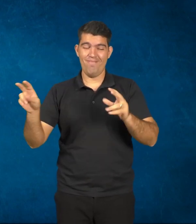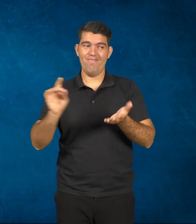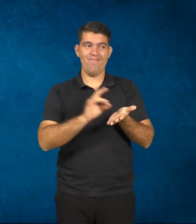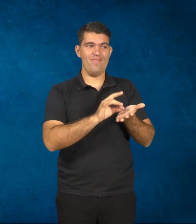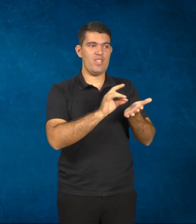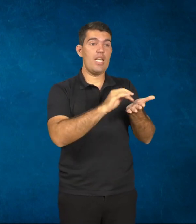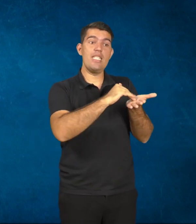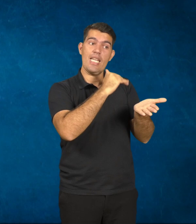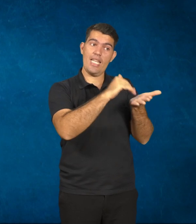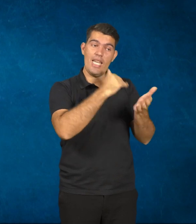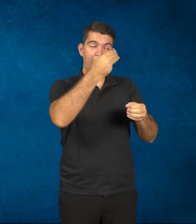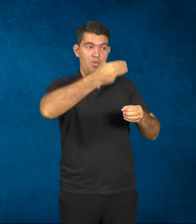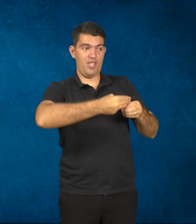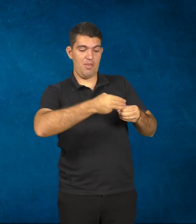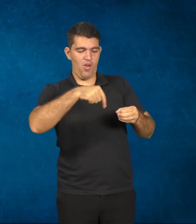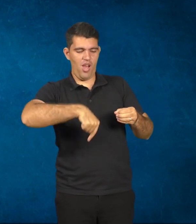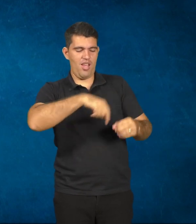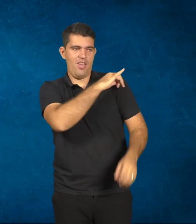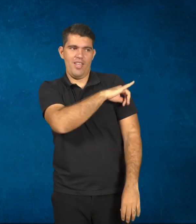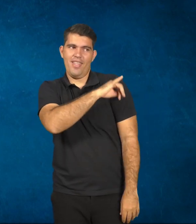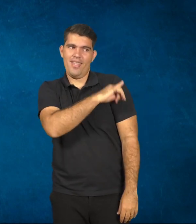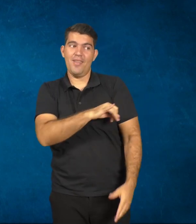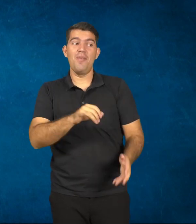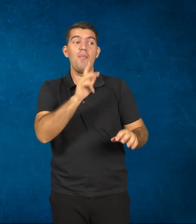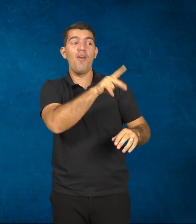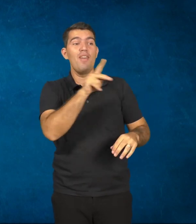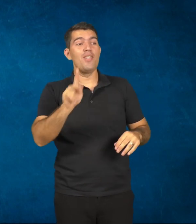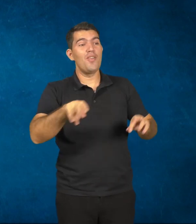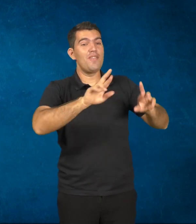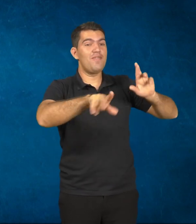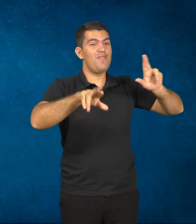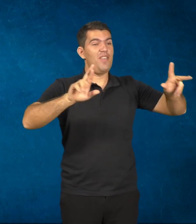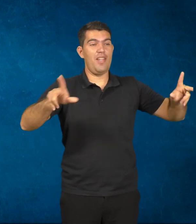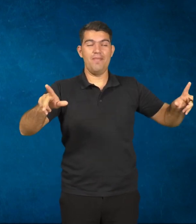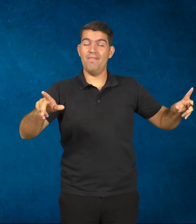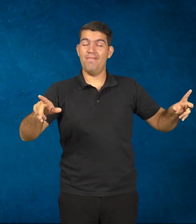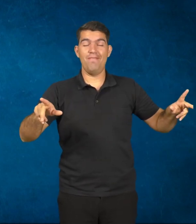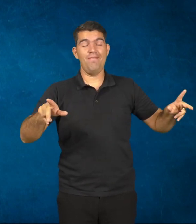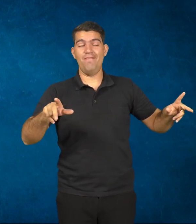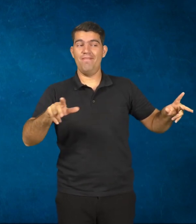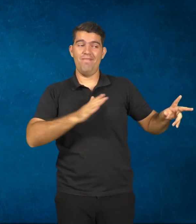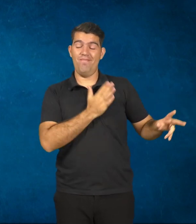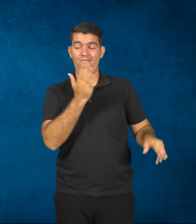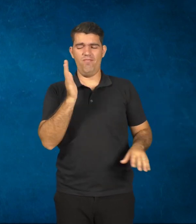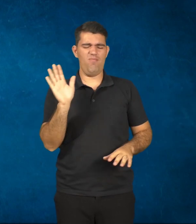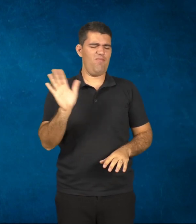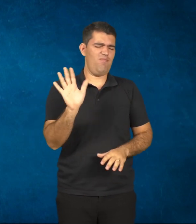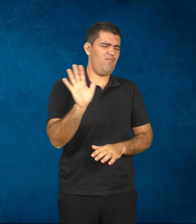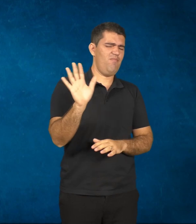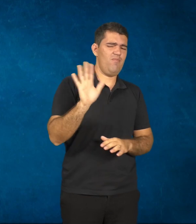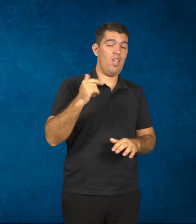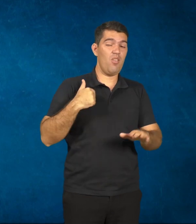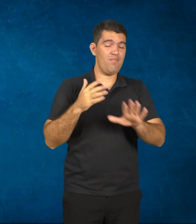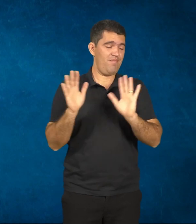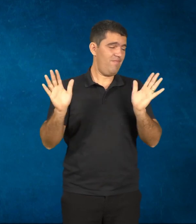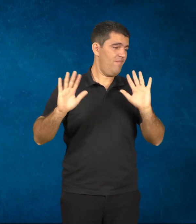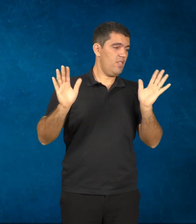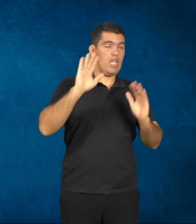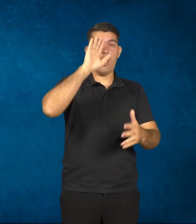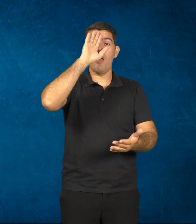Municipal, aqui do Rio de Janeiro, muitos professores são reticentes, não querem entrar dentro desse esquema porque não acreditam